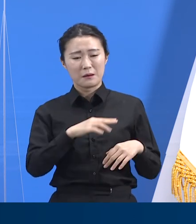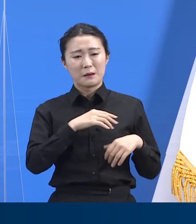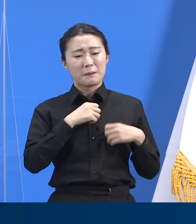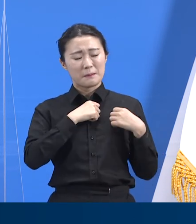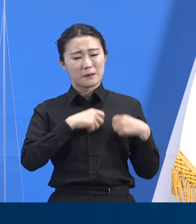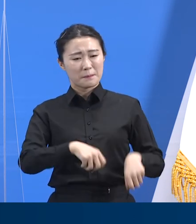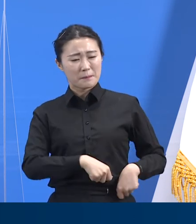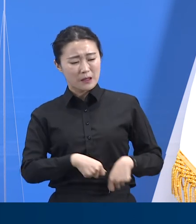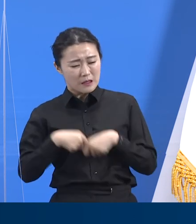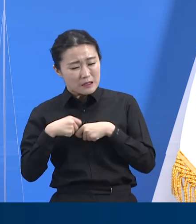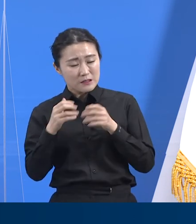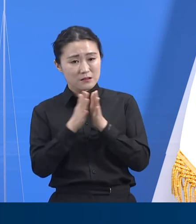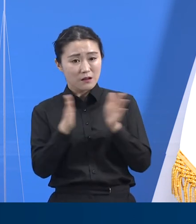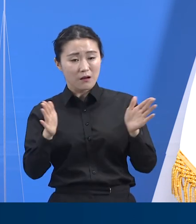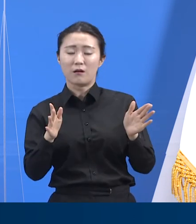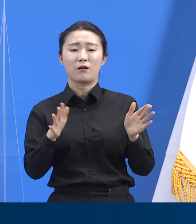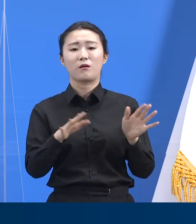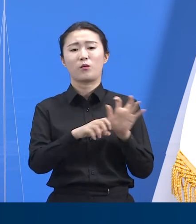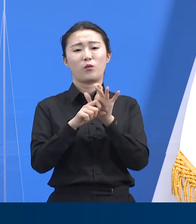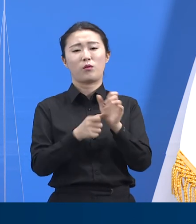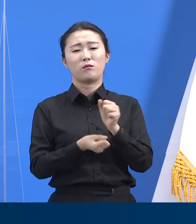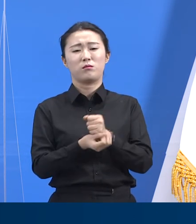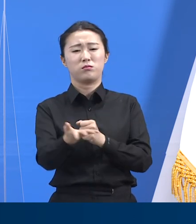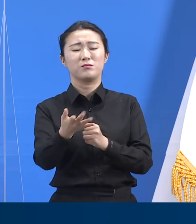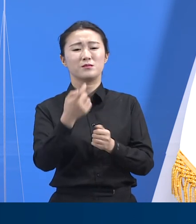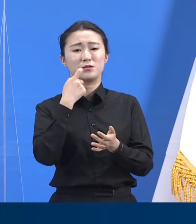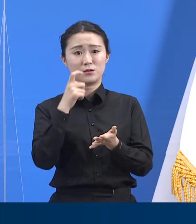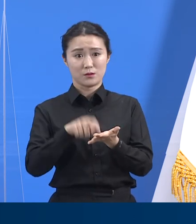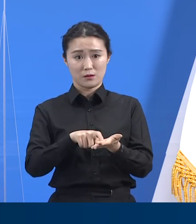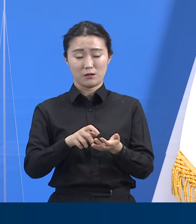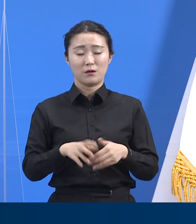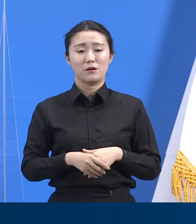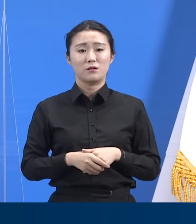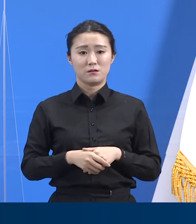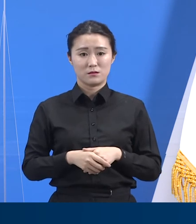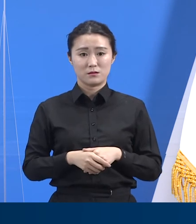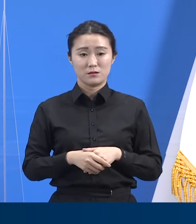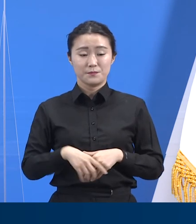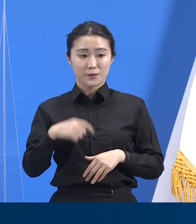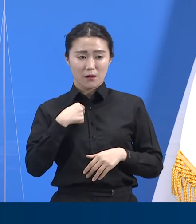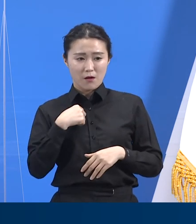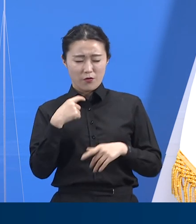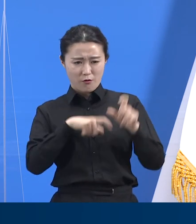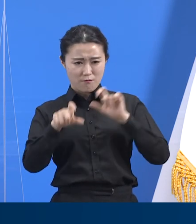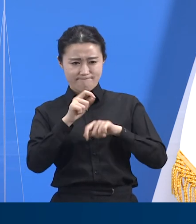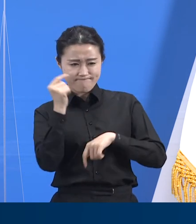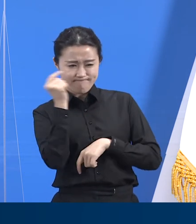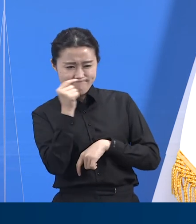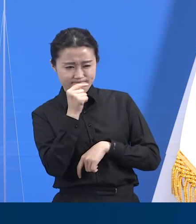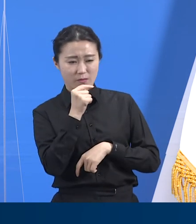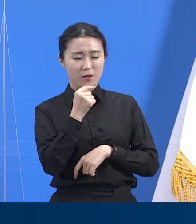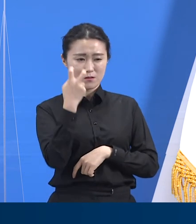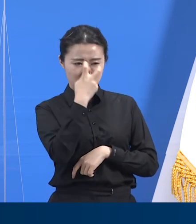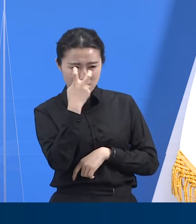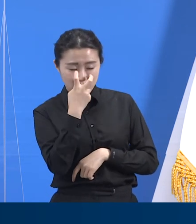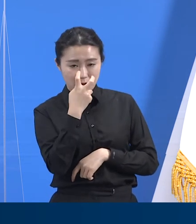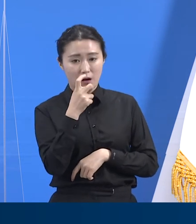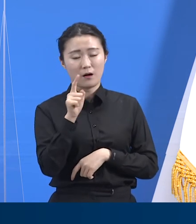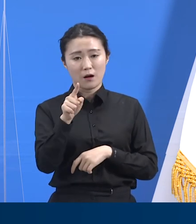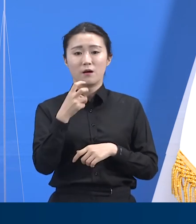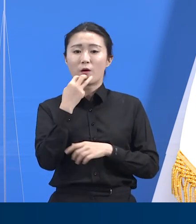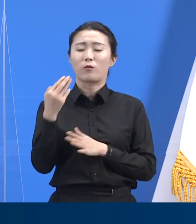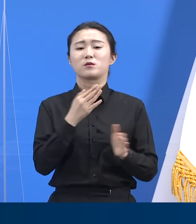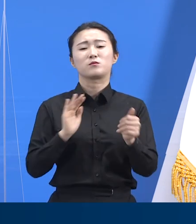건강을 조심해서 살피면 공동체를 보호해 줄 수 있습니다. 경기도의 유증상자 조기 발견